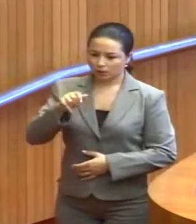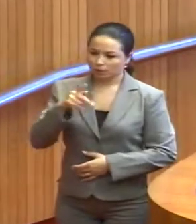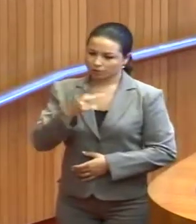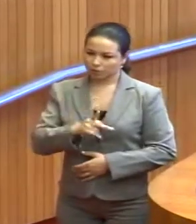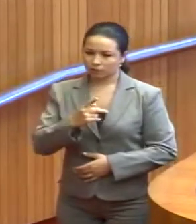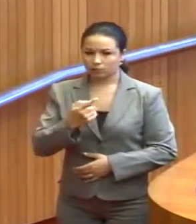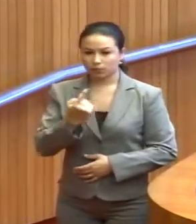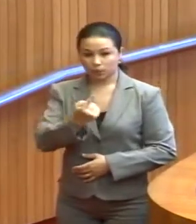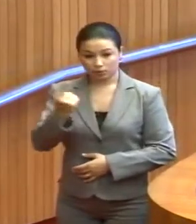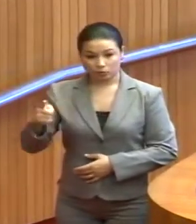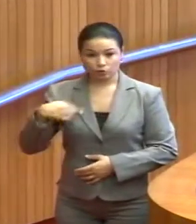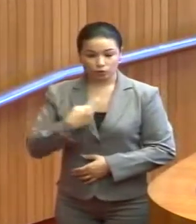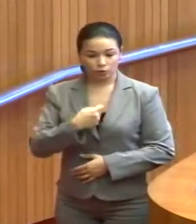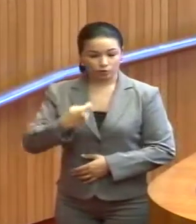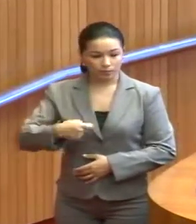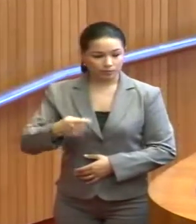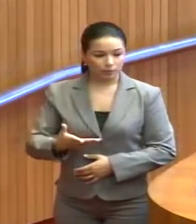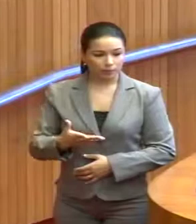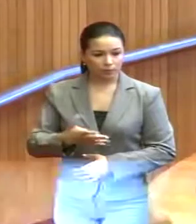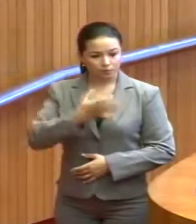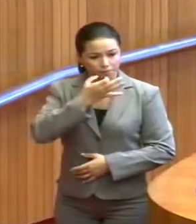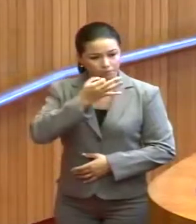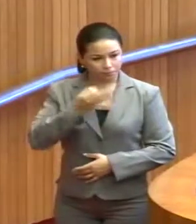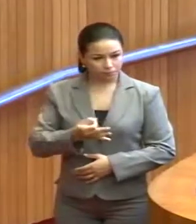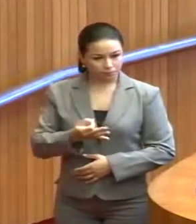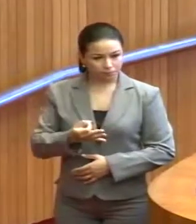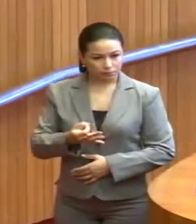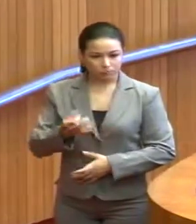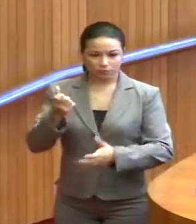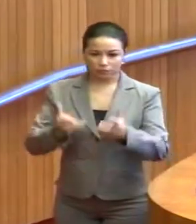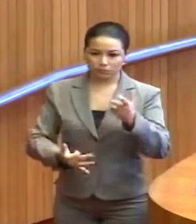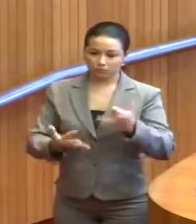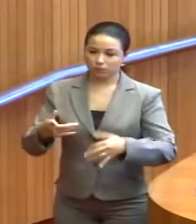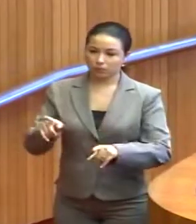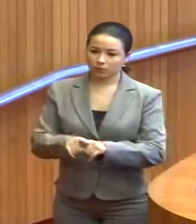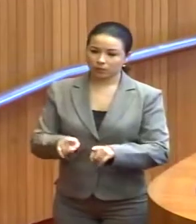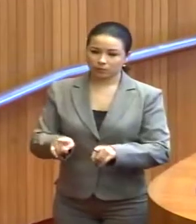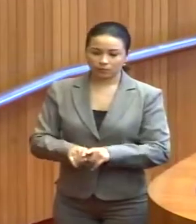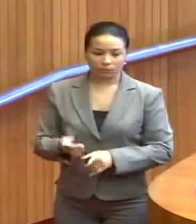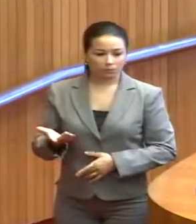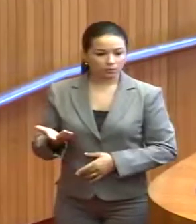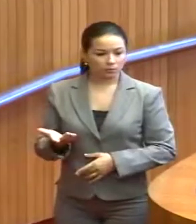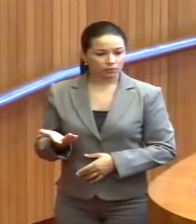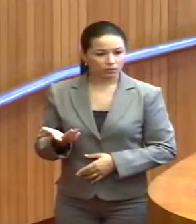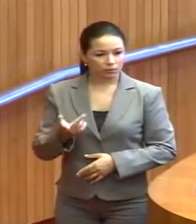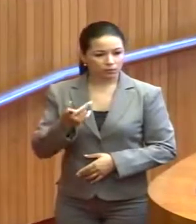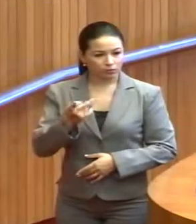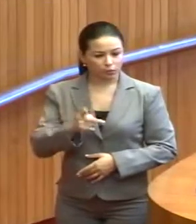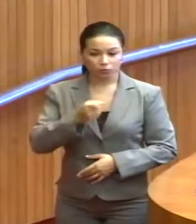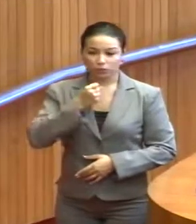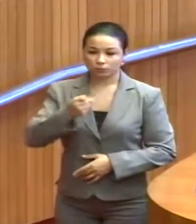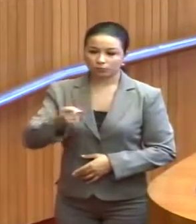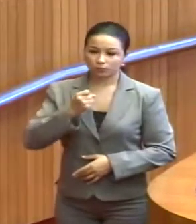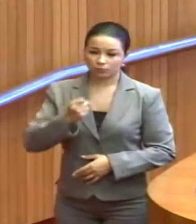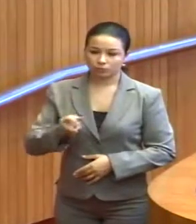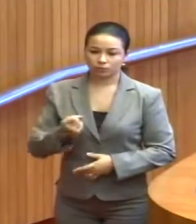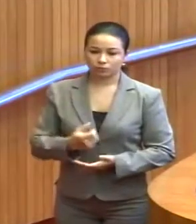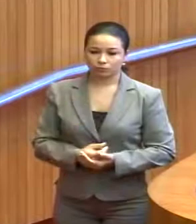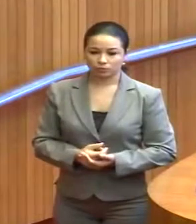cada um de nós realmente precisamos colocar. Queria destacar, inclusive, a sua entrevista,